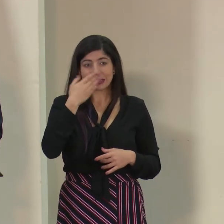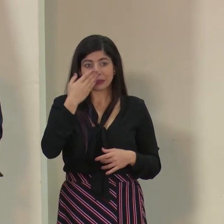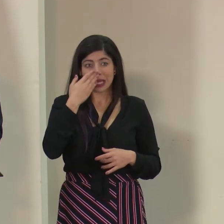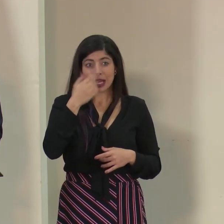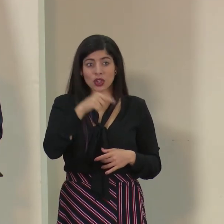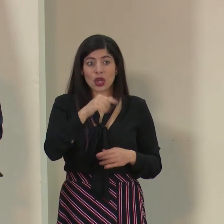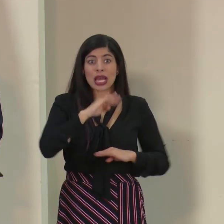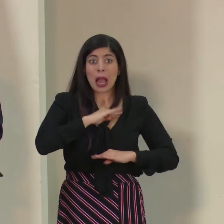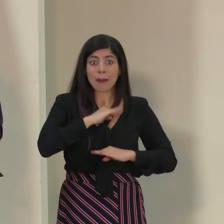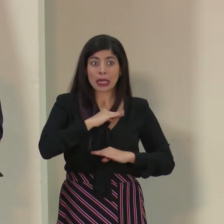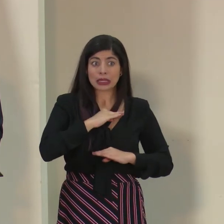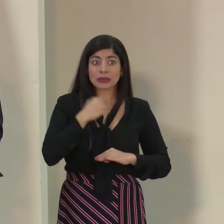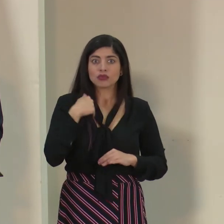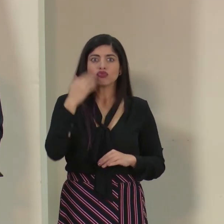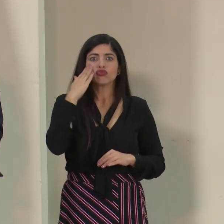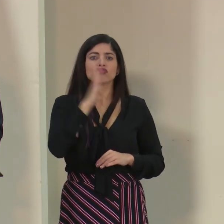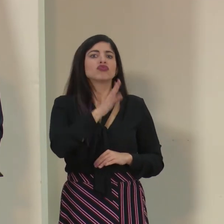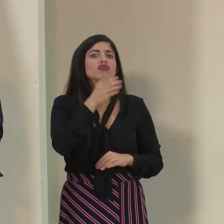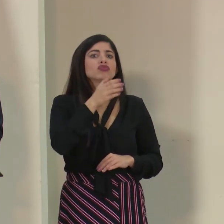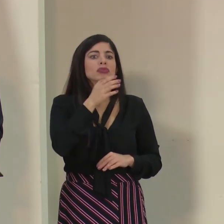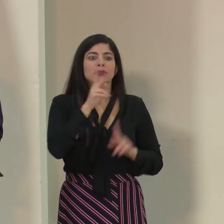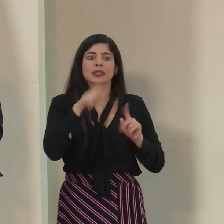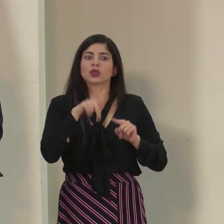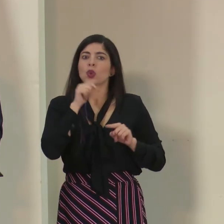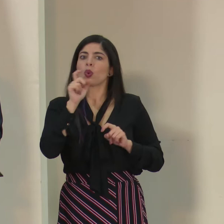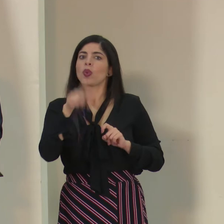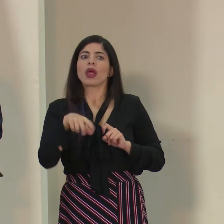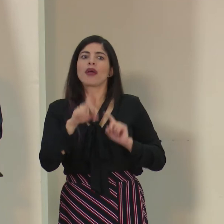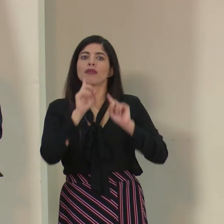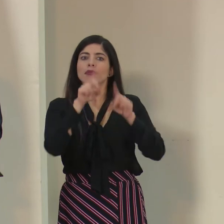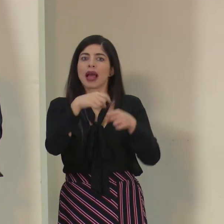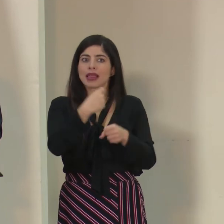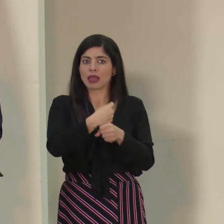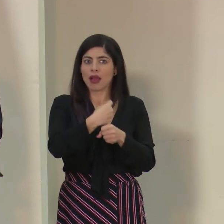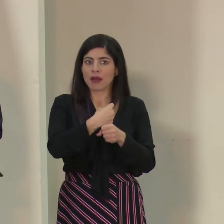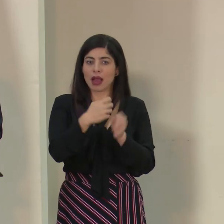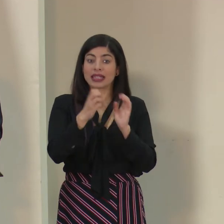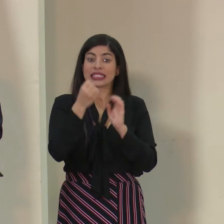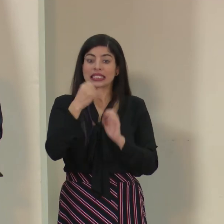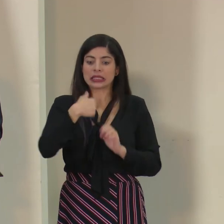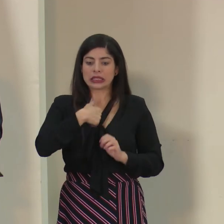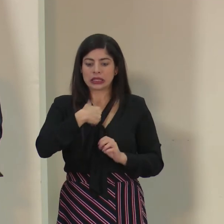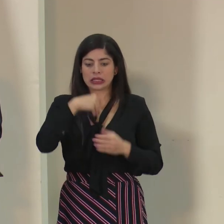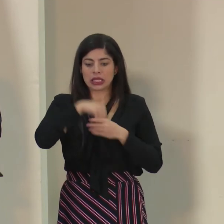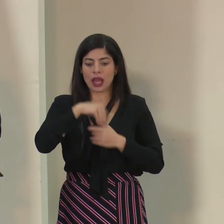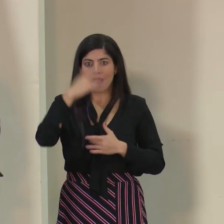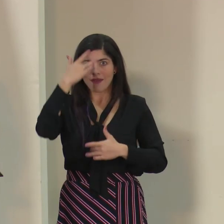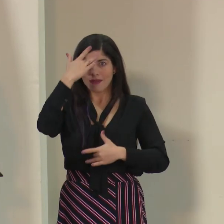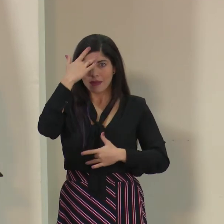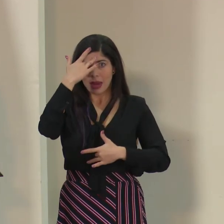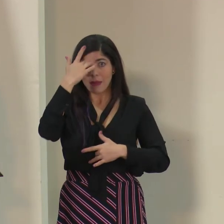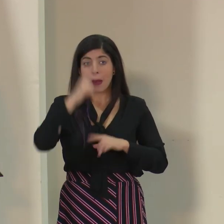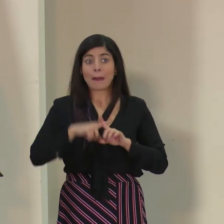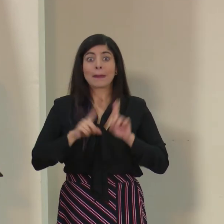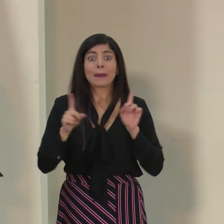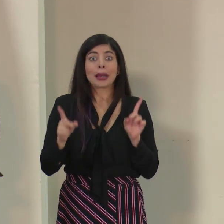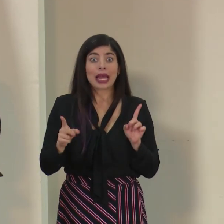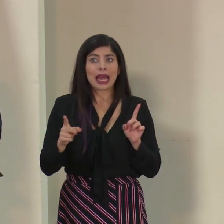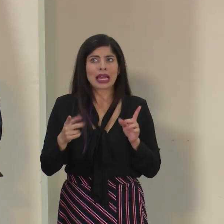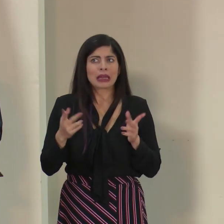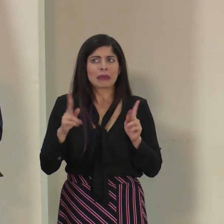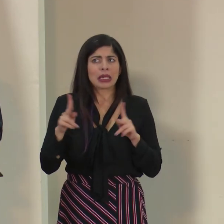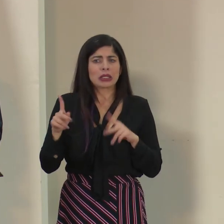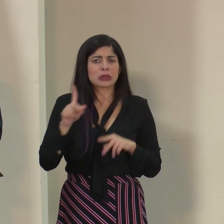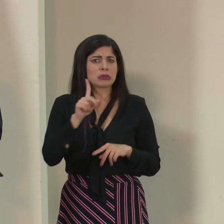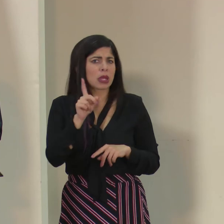sabemos la sugerencia que ustedes hacen de no asistir a trabajo, por ejemplo, si se está enfermo. Pero hoy nos preguntaban,